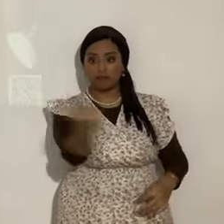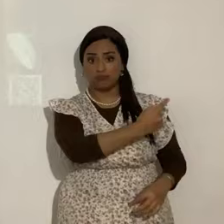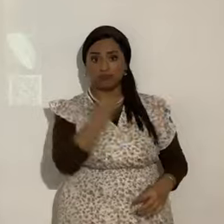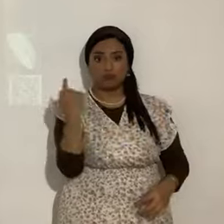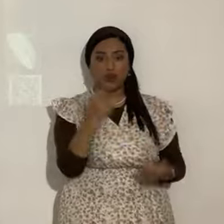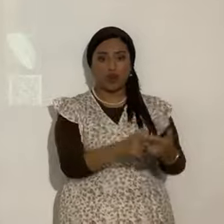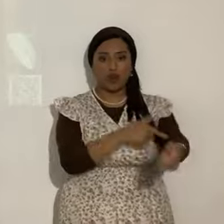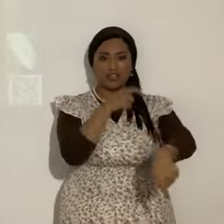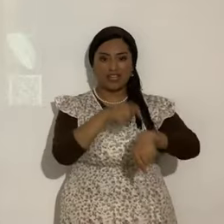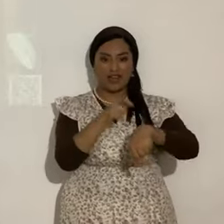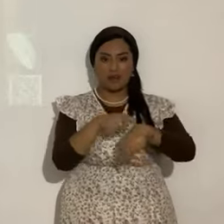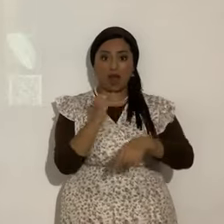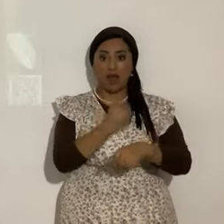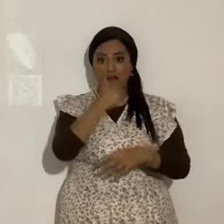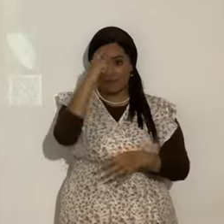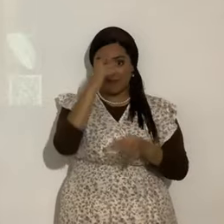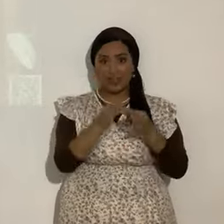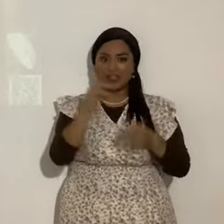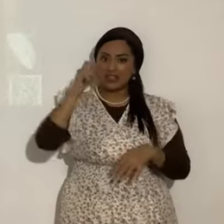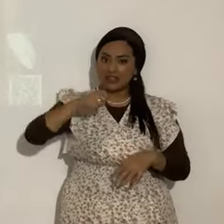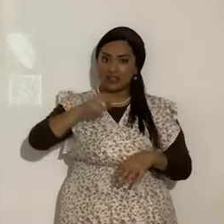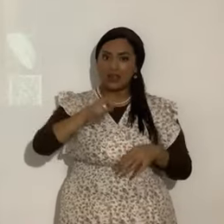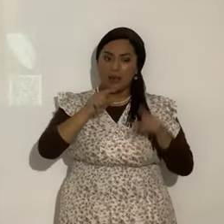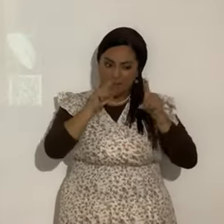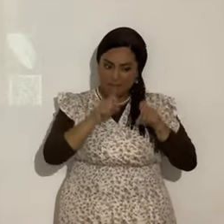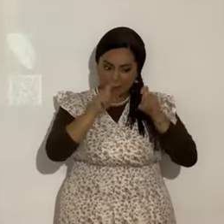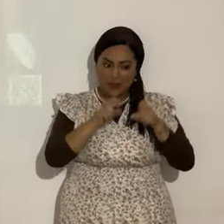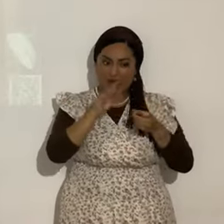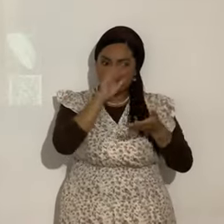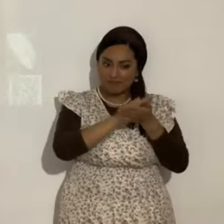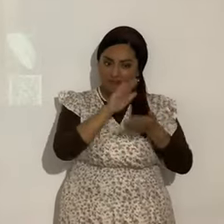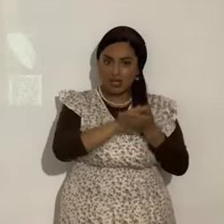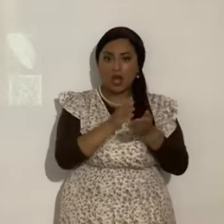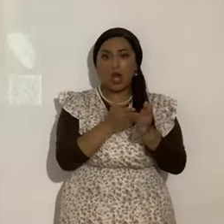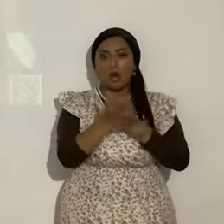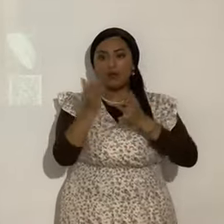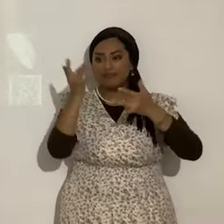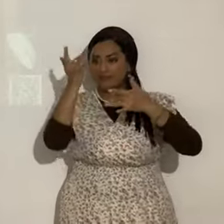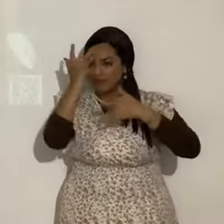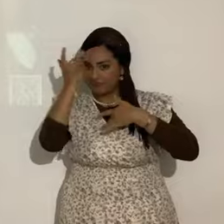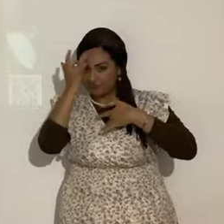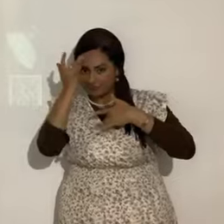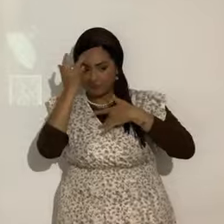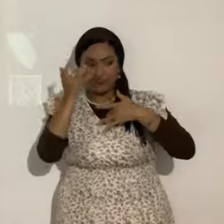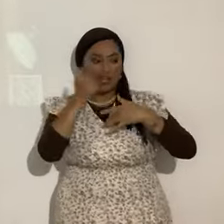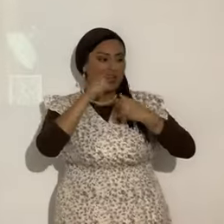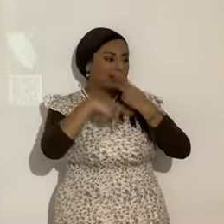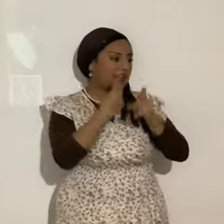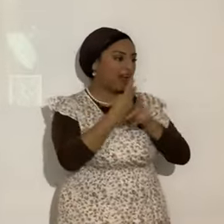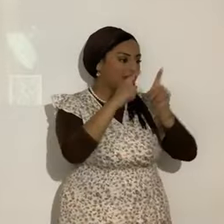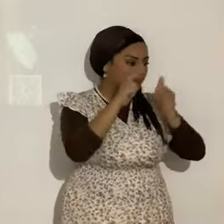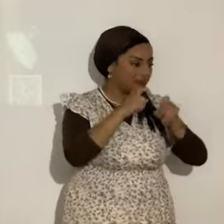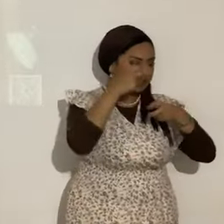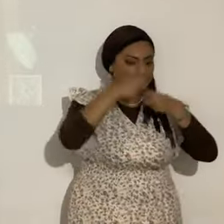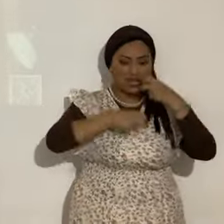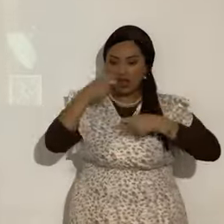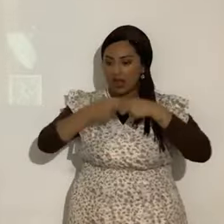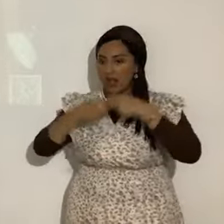que ser refinada y probada. Por medio de enfermedades. Tribulaciones de cualquier tipo. Forma. Clase. Género. Etcétera.